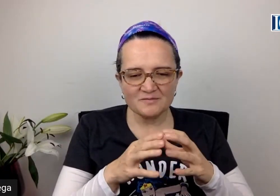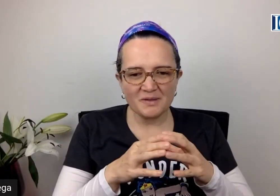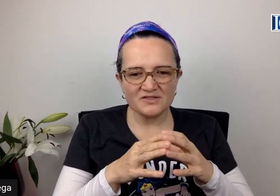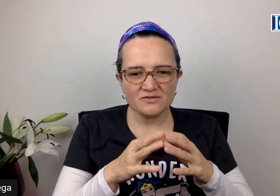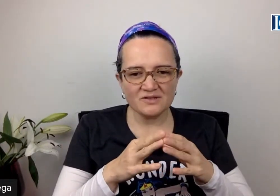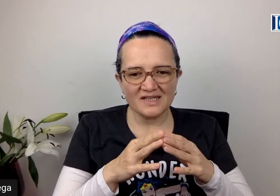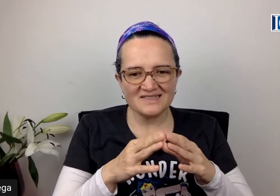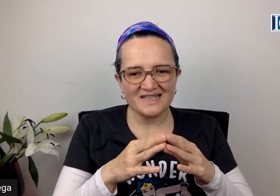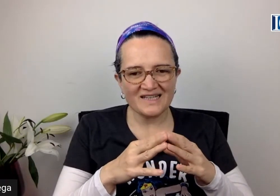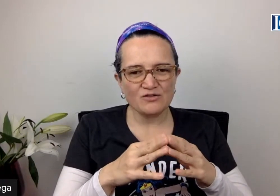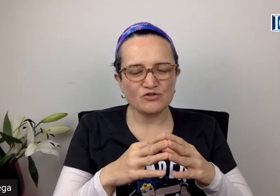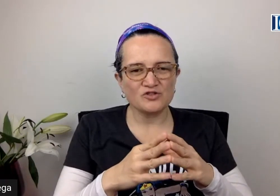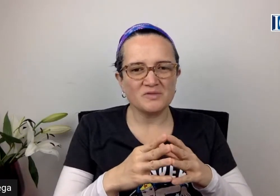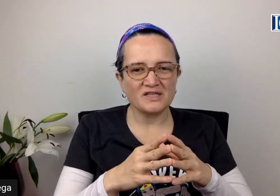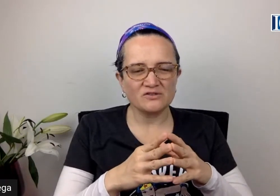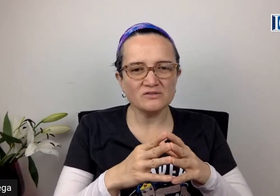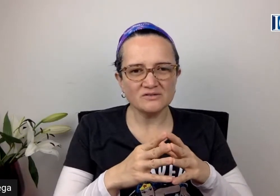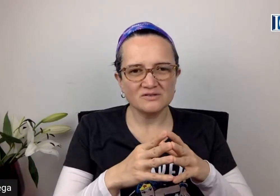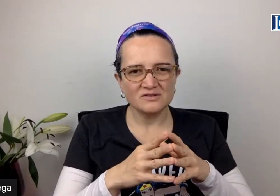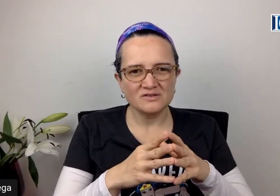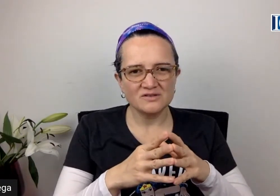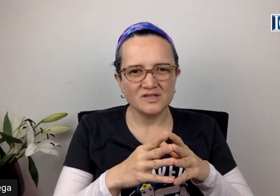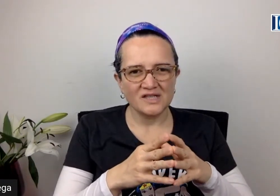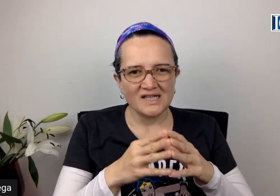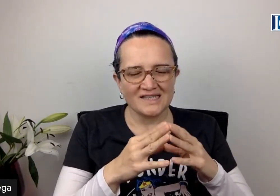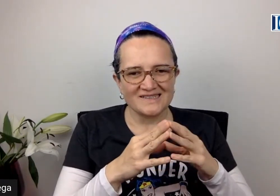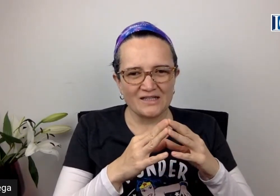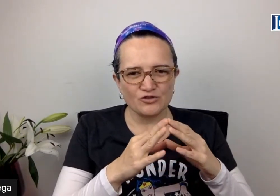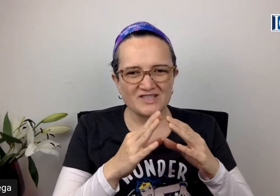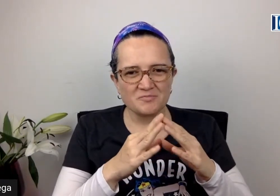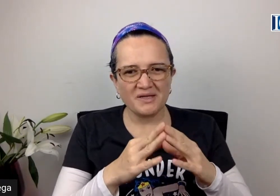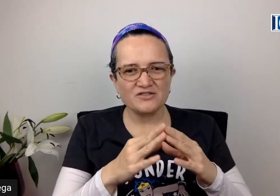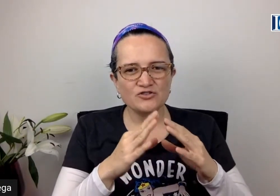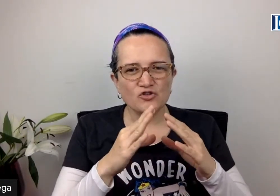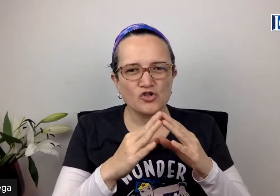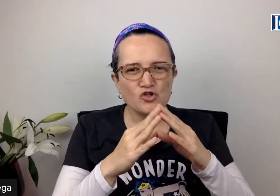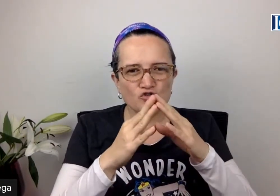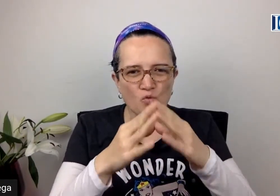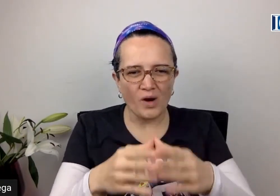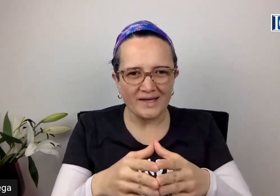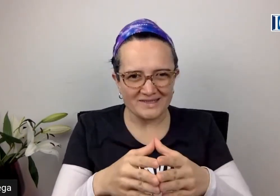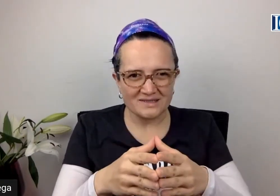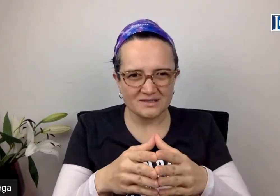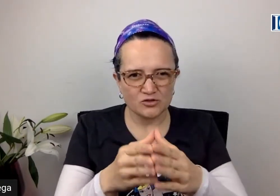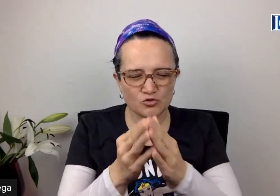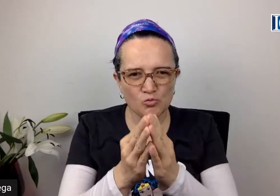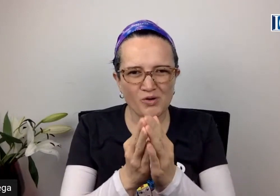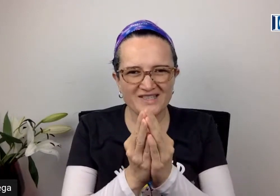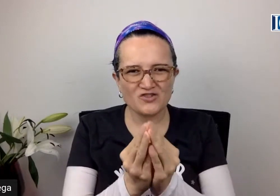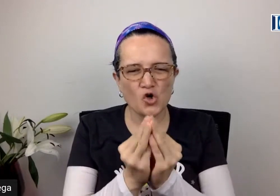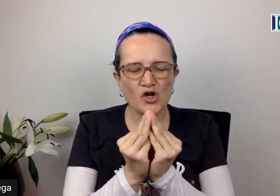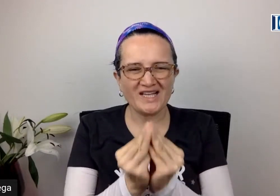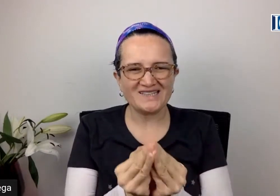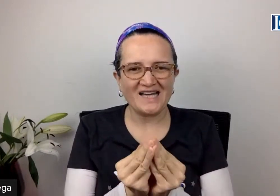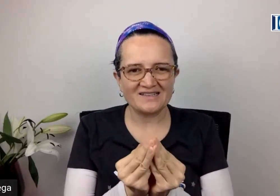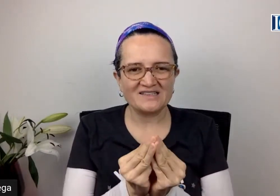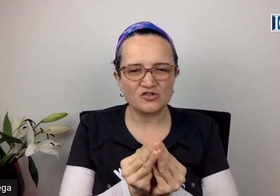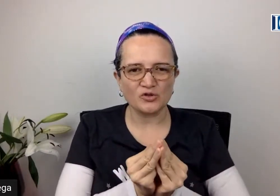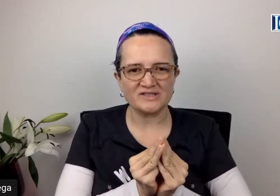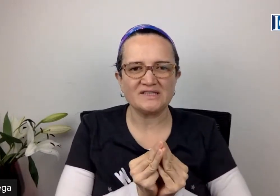espacio es al reconocimiento de los espacios con los cuales tú puedes conectar dentro de ti.